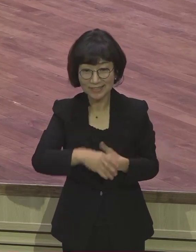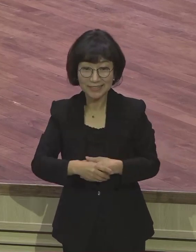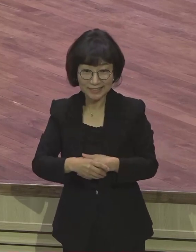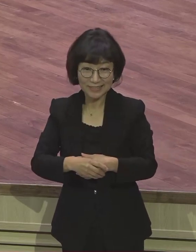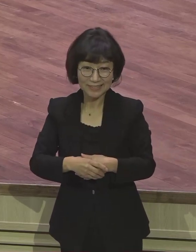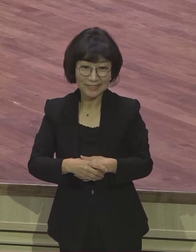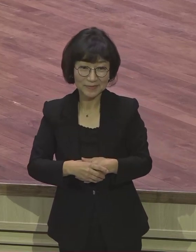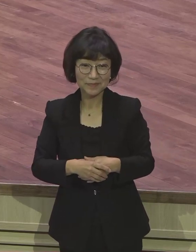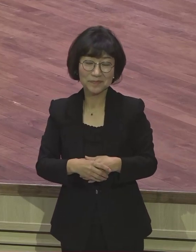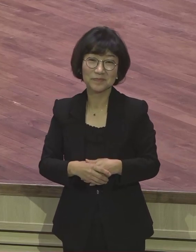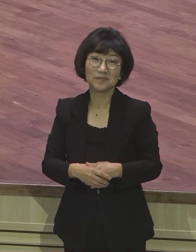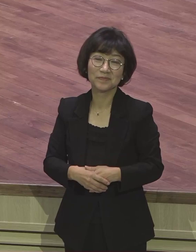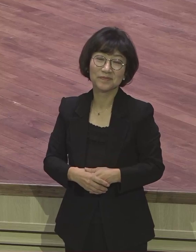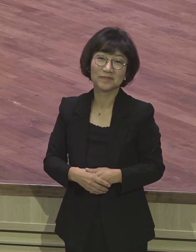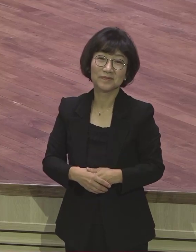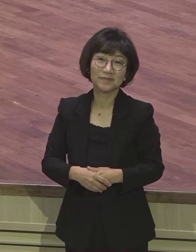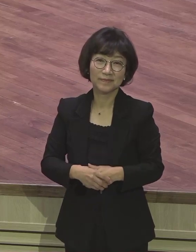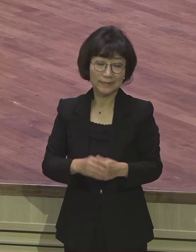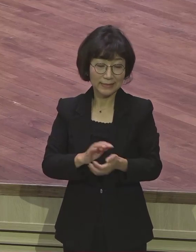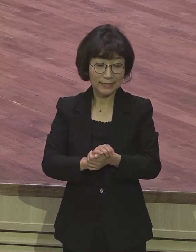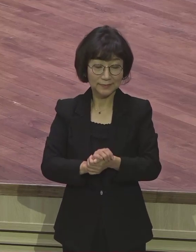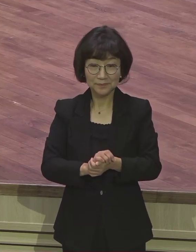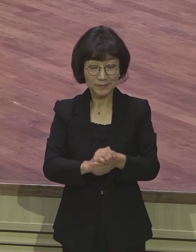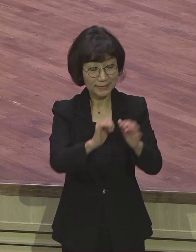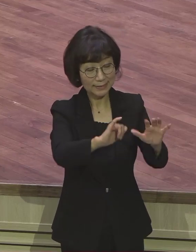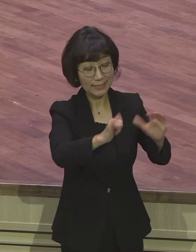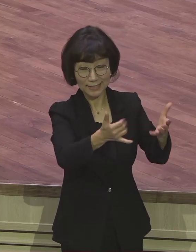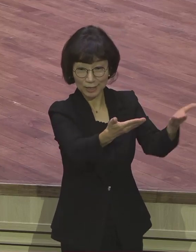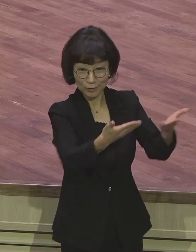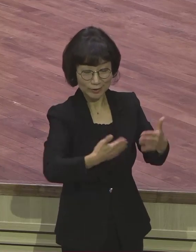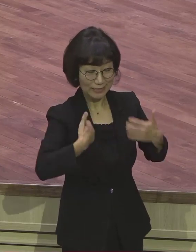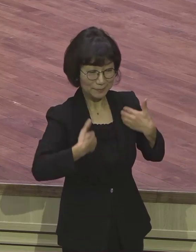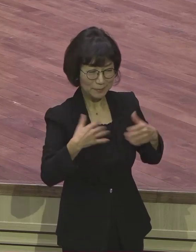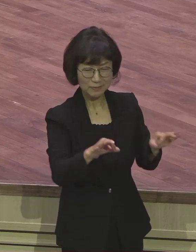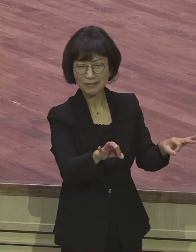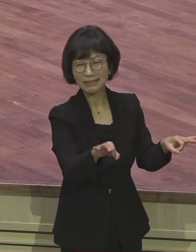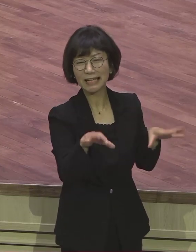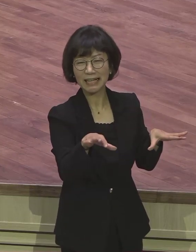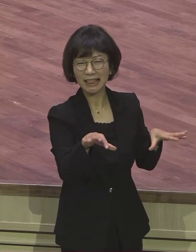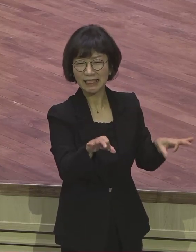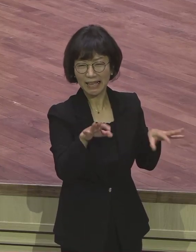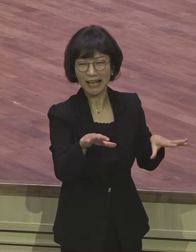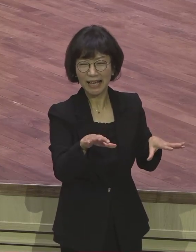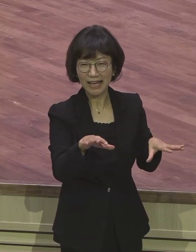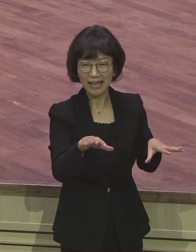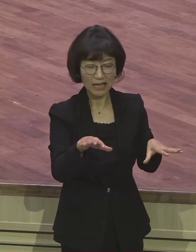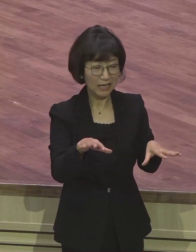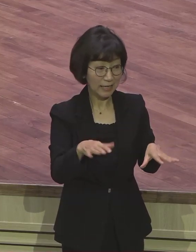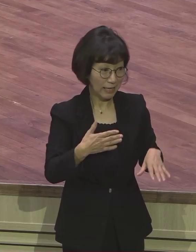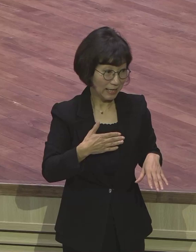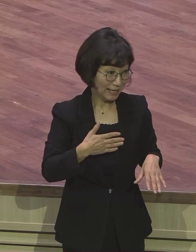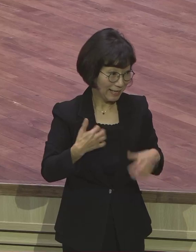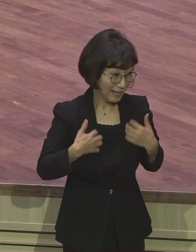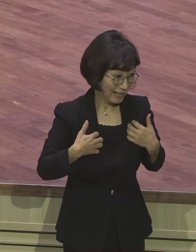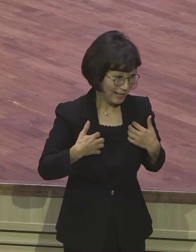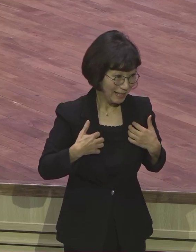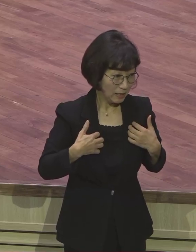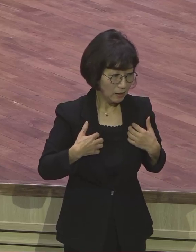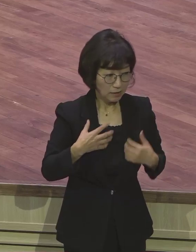기쁨하고 다릅니다 세상 기쁨은 일시적이지요 거기 따라서 금방 웃었다가 금방 울었다가 그러죠 세상 것이 그래요